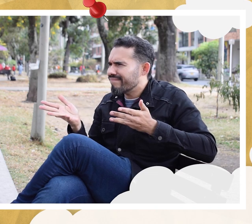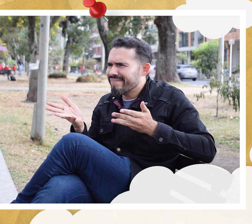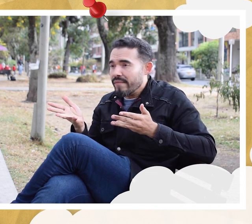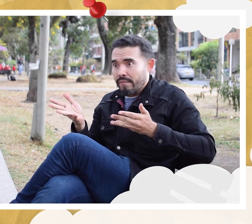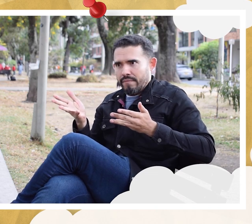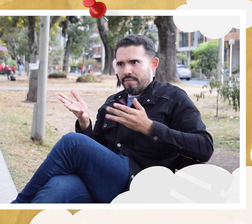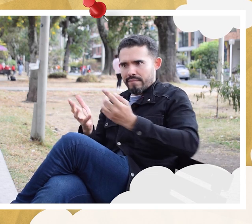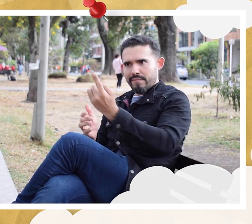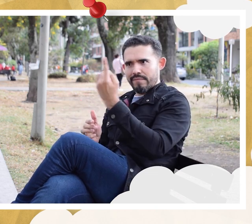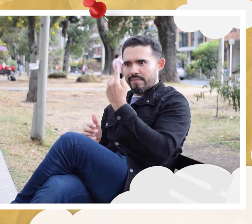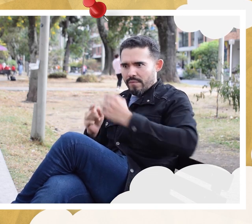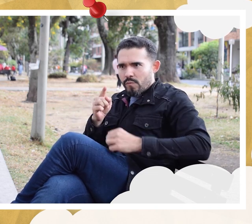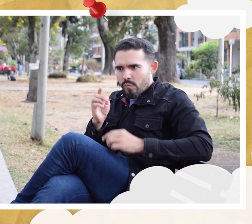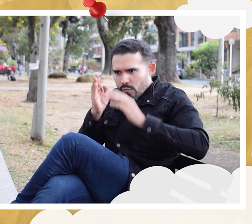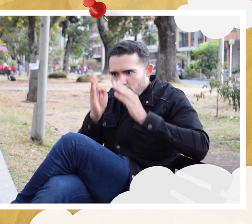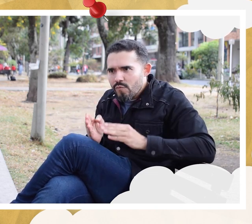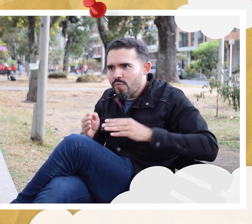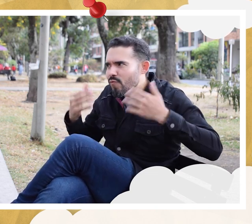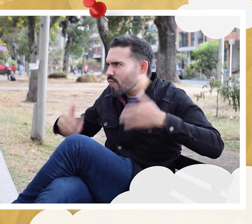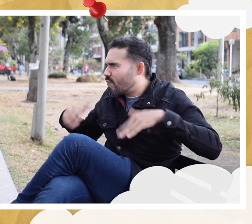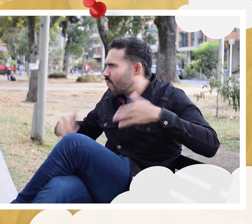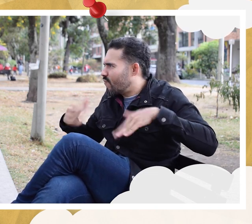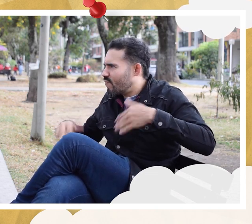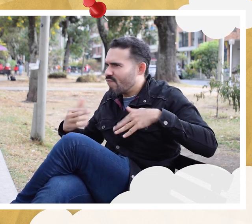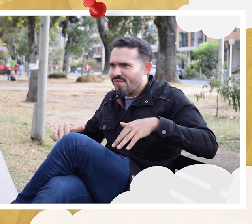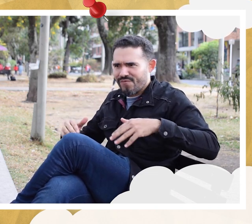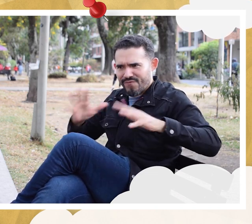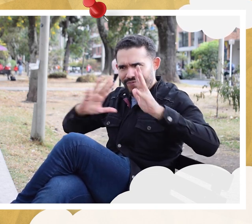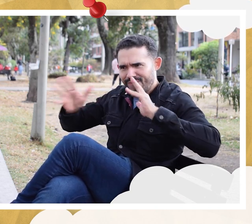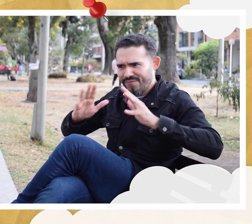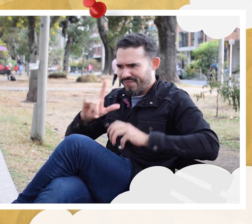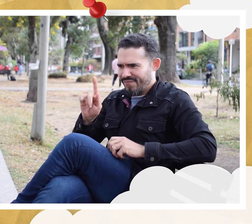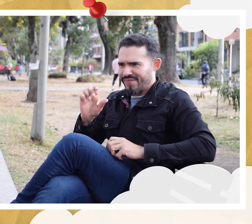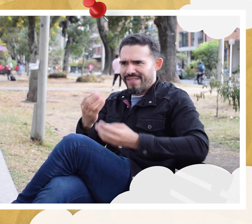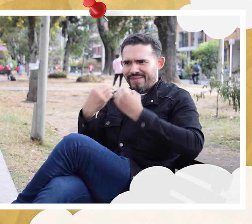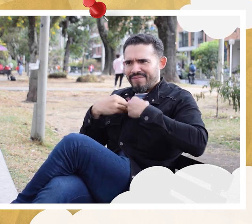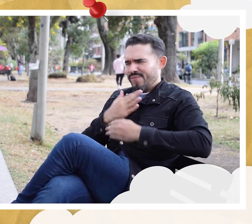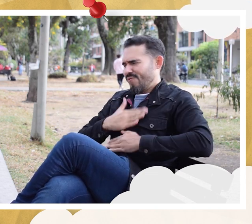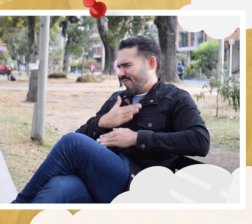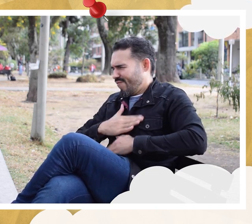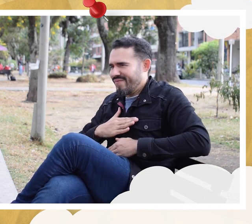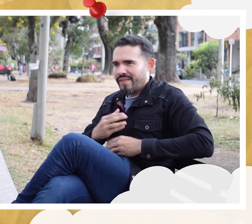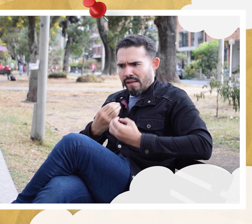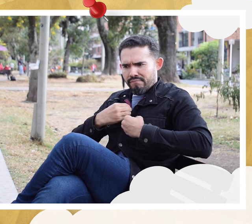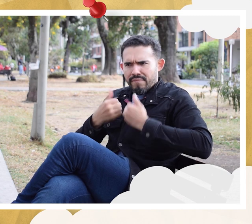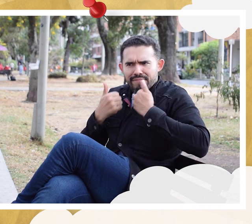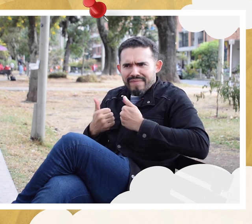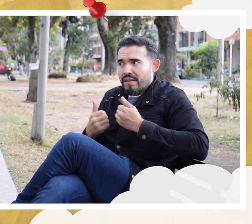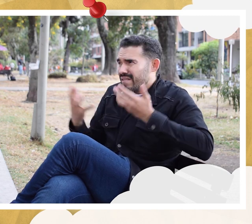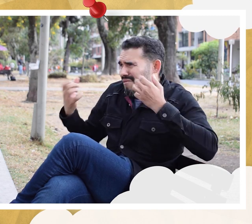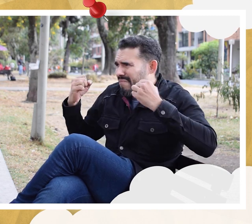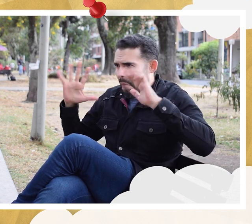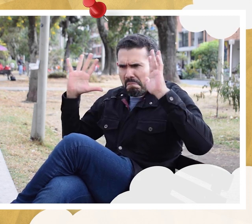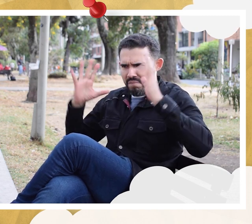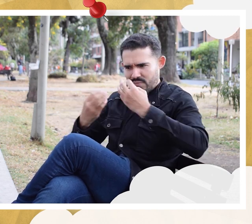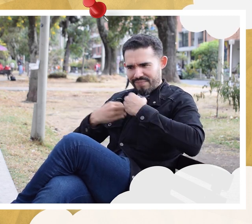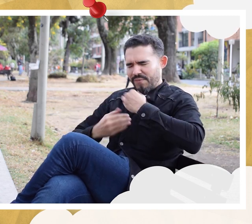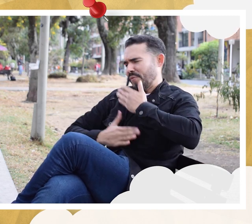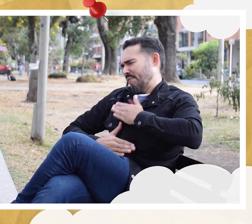comunica en lengua de señas colombiana entre pares Tengo esa reflexión Para así entablar